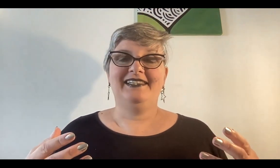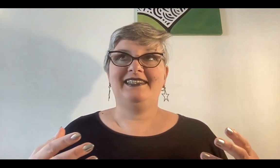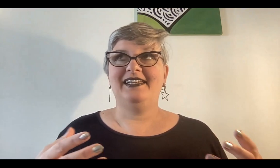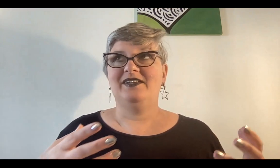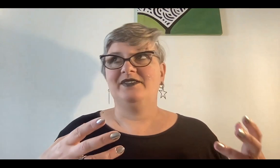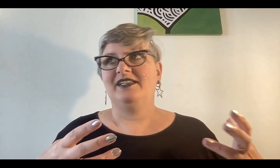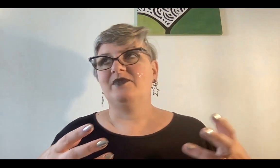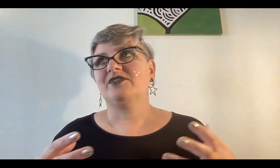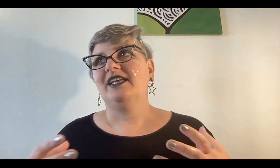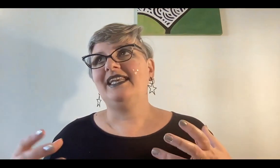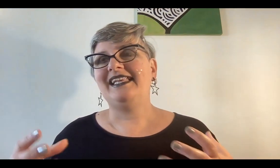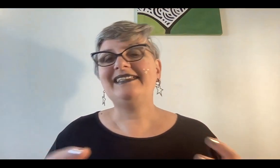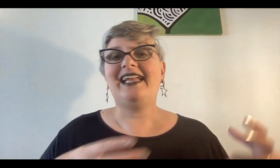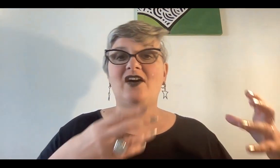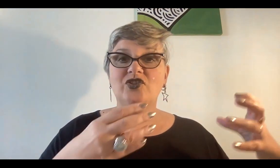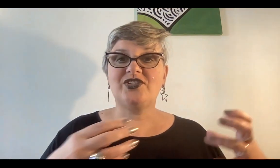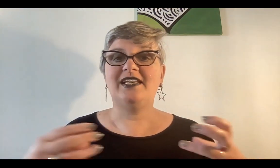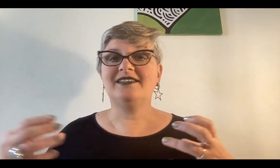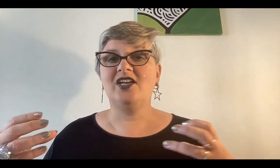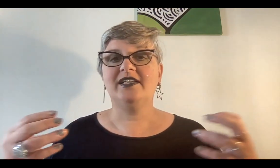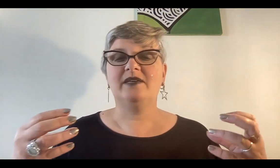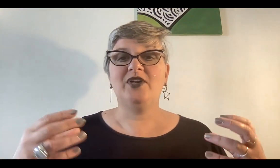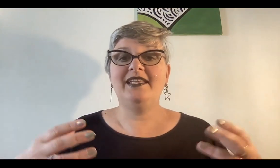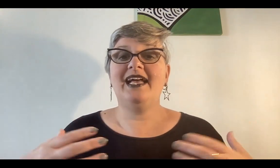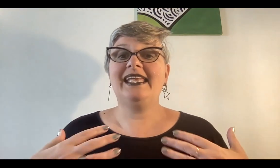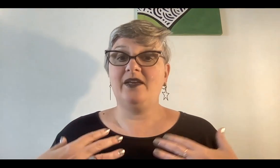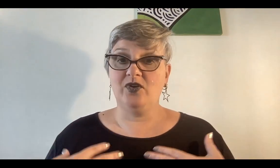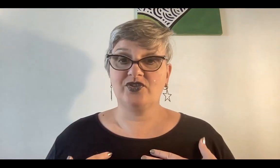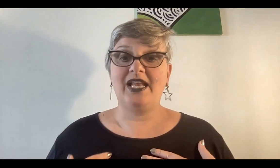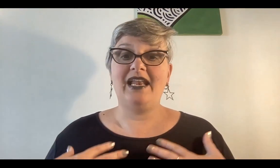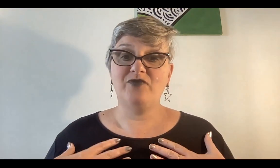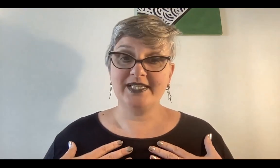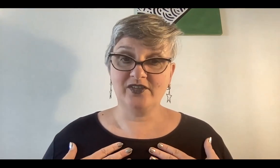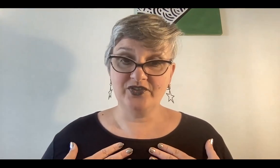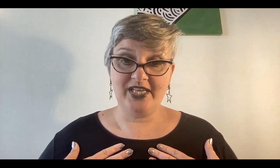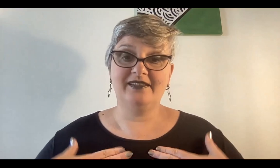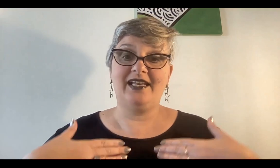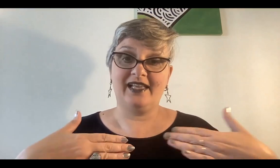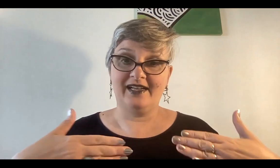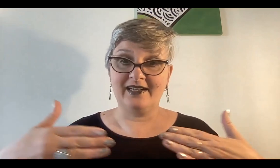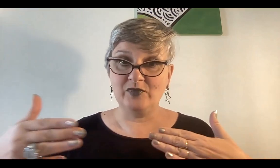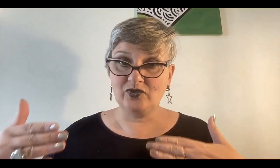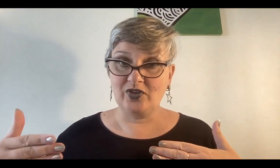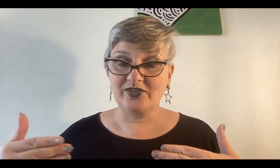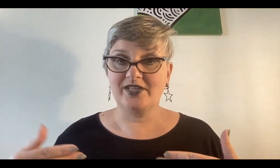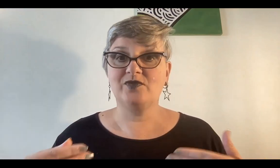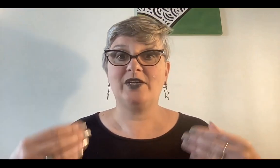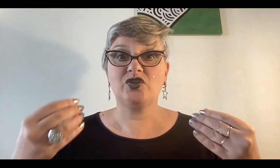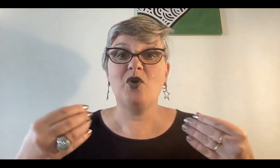Es, digamos, en esta oscilación, esta polaridad, que vos, la fuerza consciente, la que encarnamos todos los seres humanos, somos